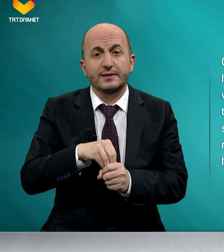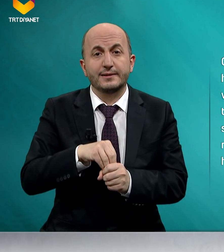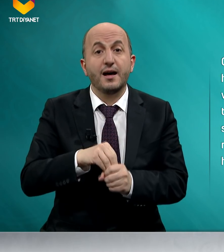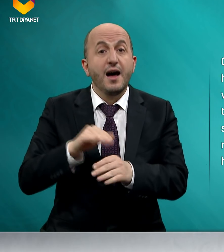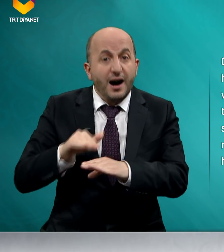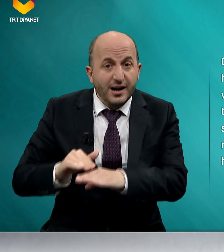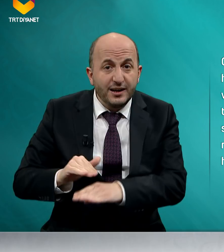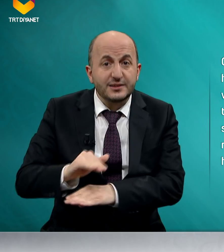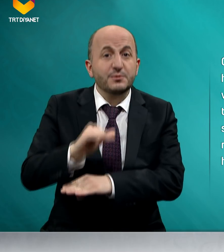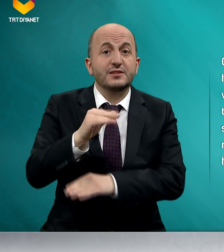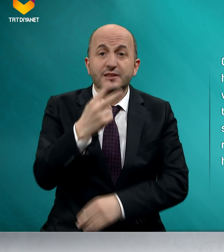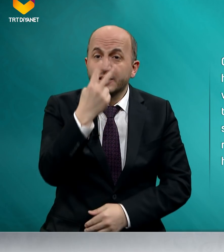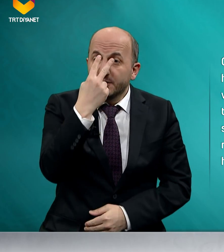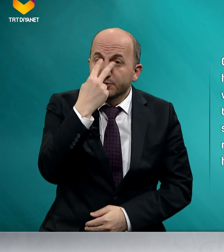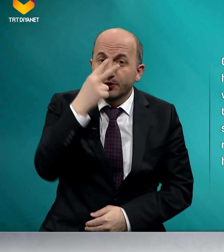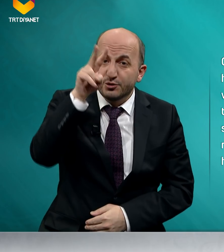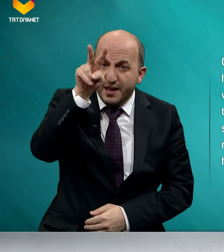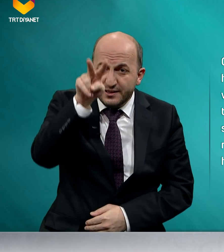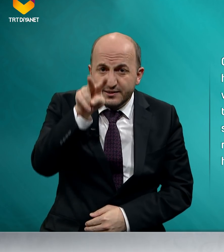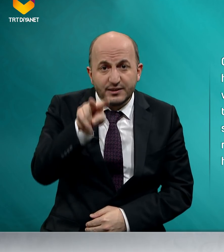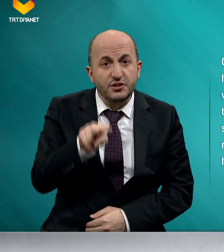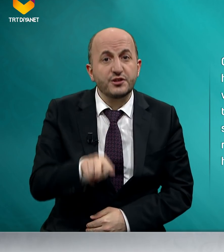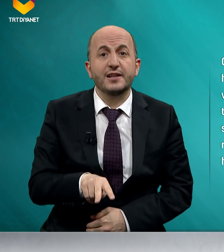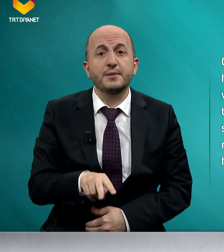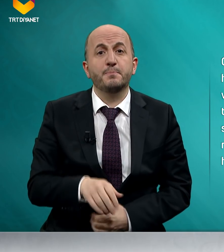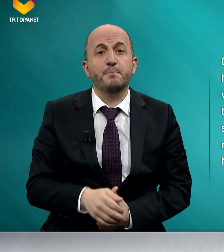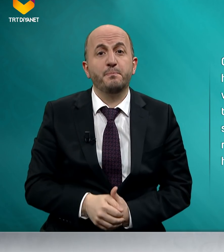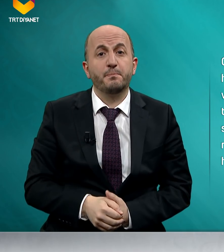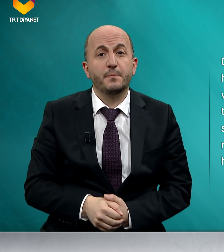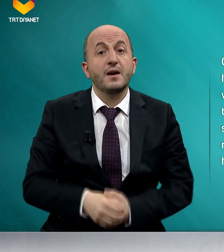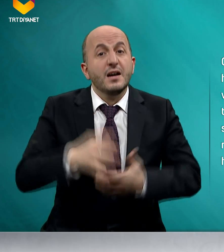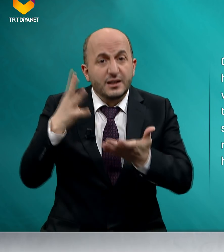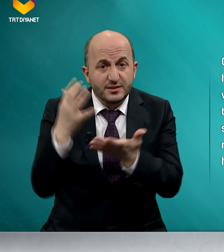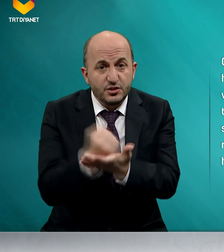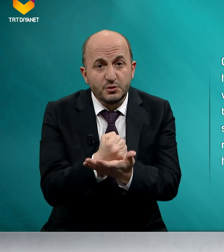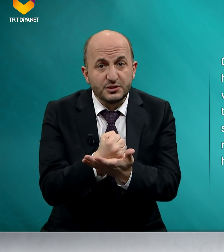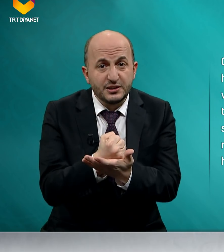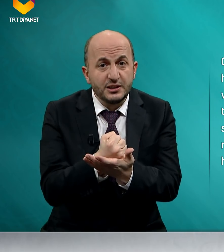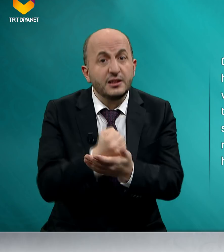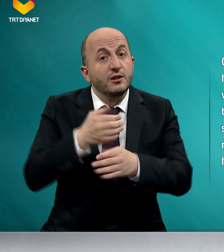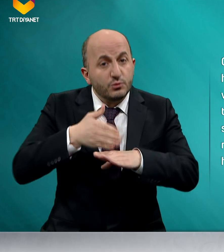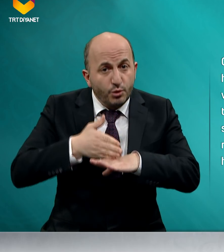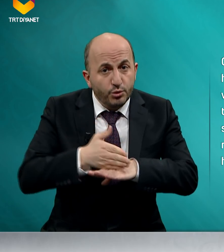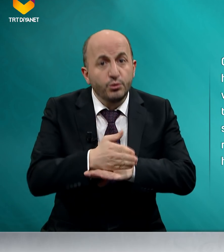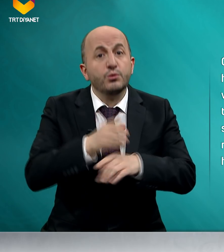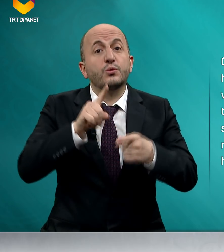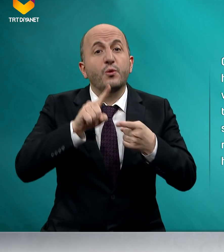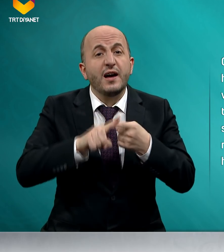hayatımızı gözden geçirelim. Kazancımızı doğruluk ve